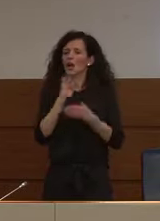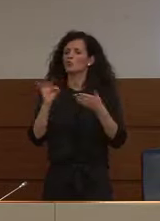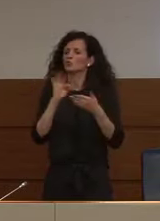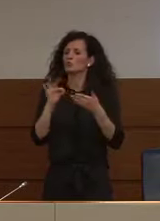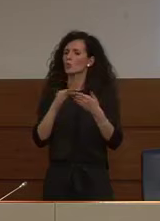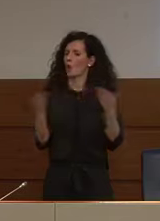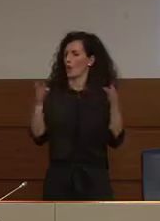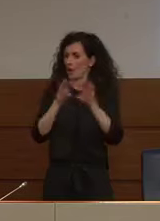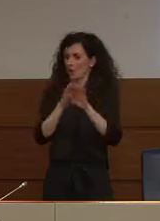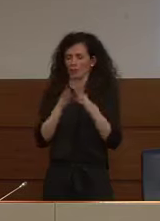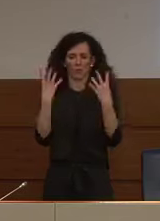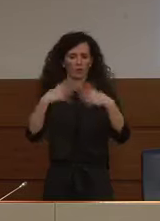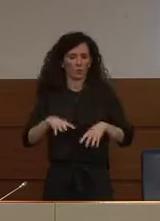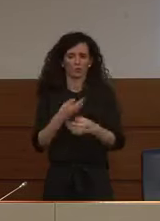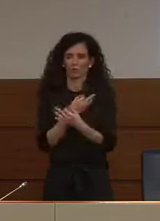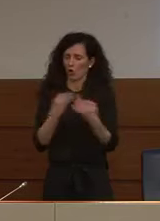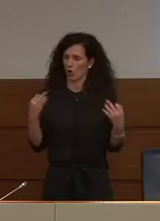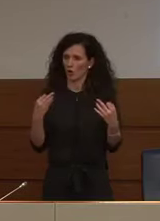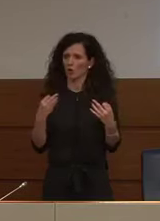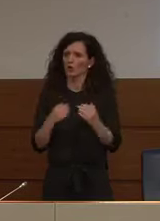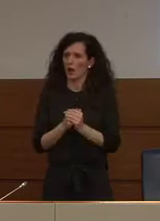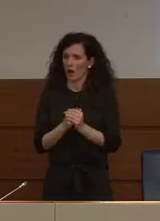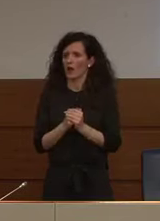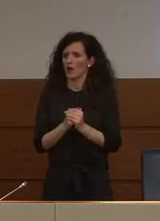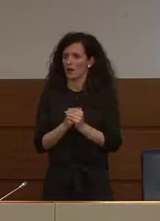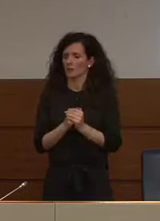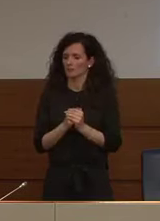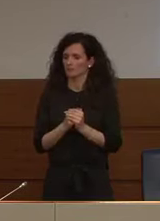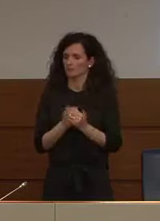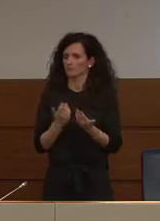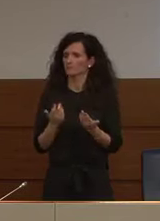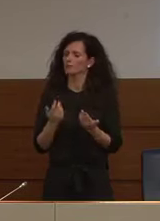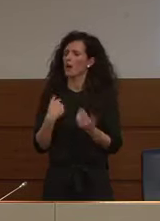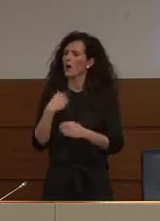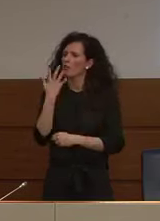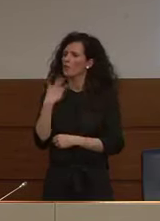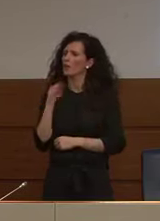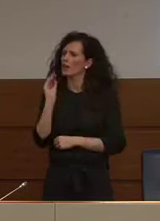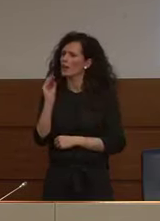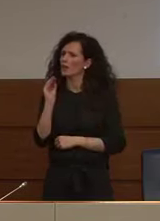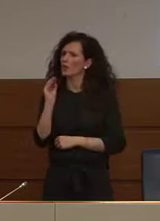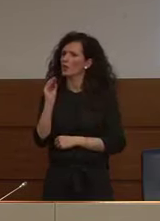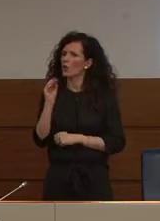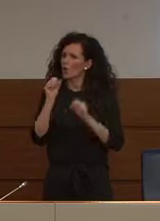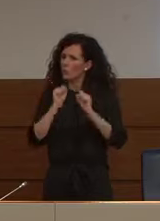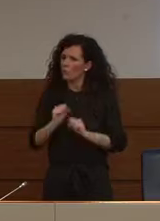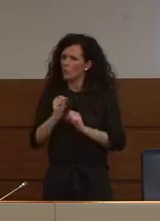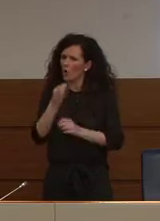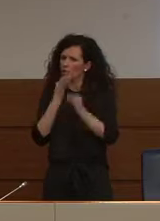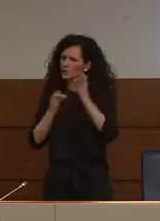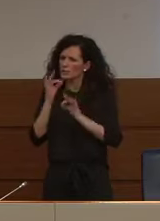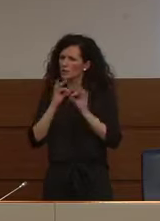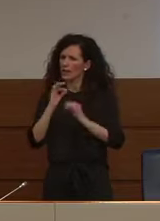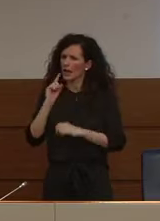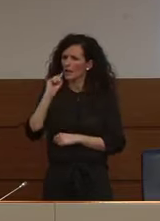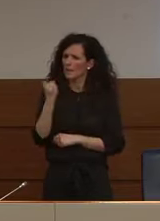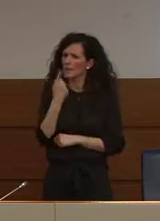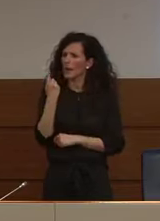funzionato ha dato dei risultati e volevo chiederle di spiegarci meglio che cosa ve lo fa